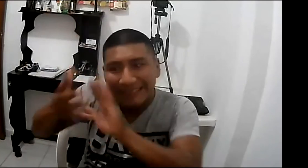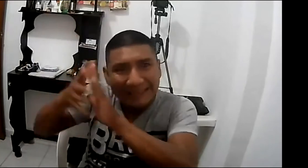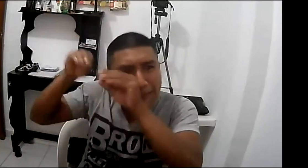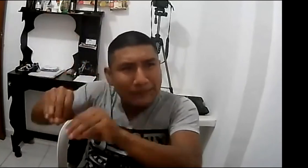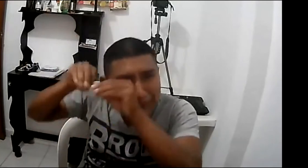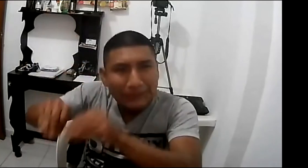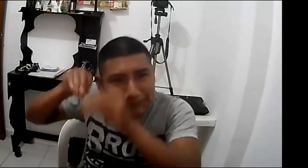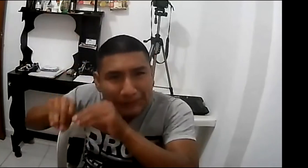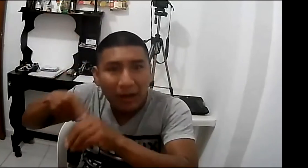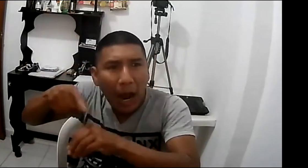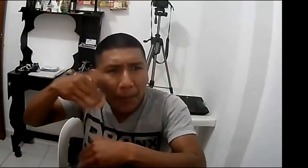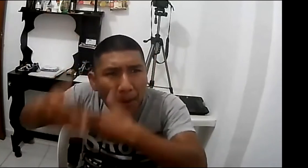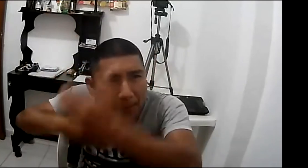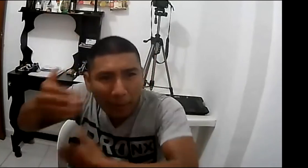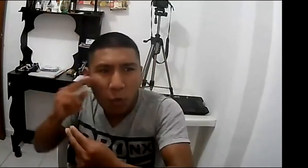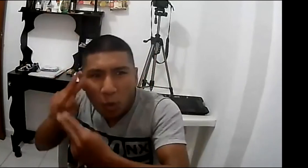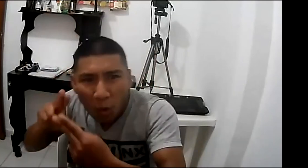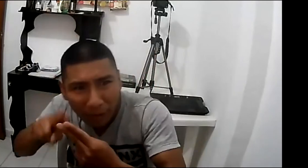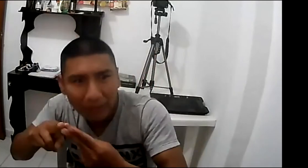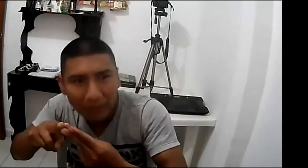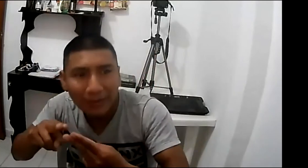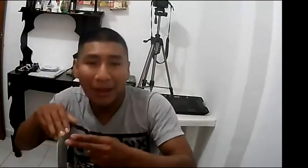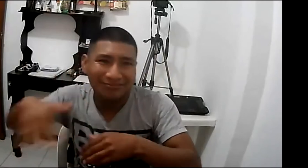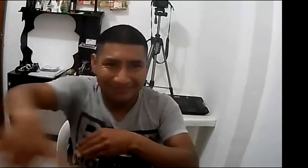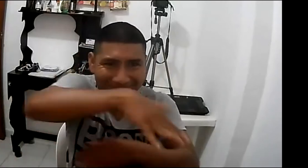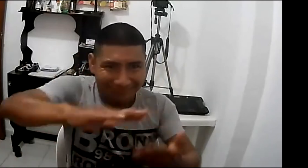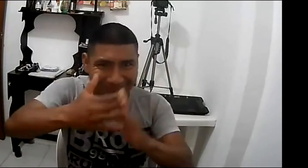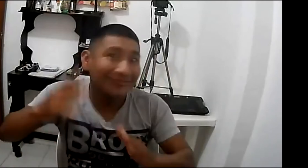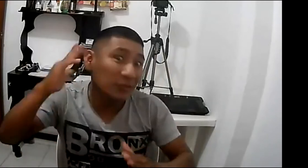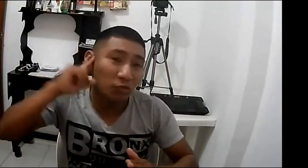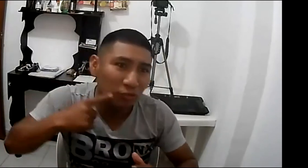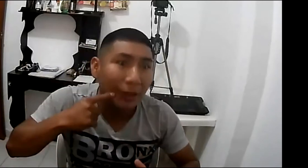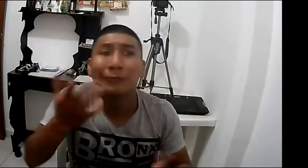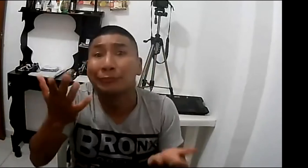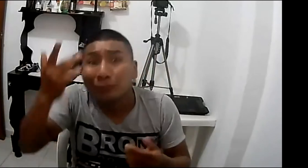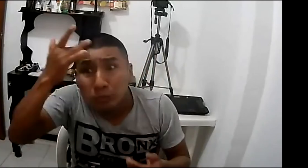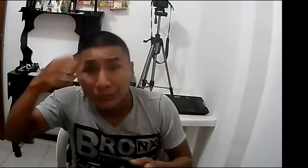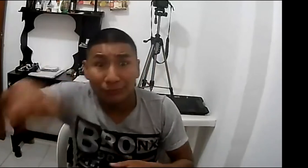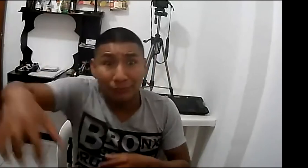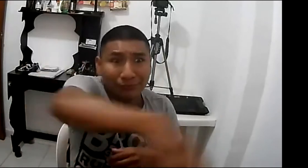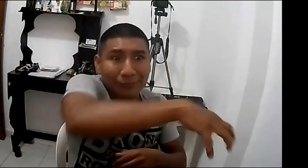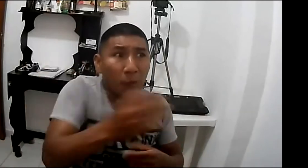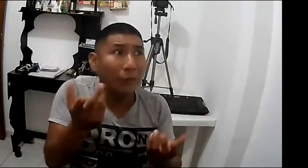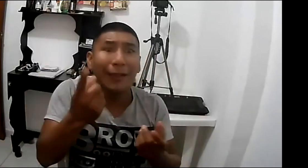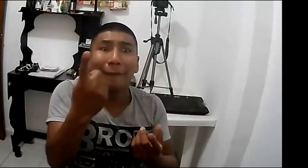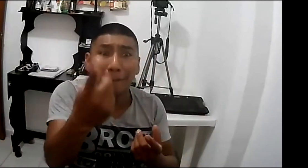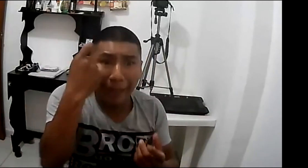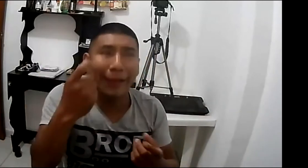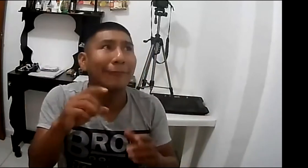es importante por ejemplo desde la formación de intérpretes también poder conocer esta lengua para que